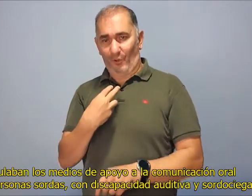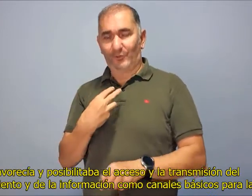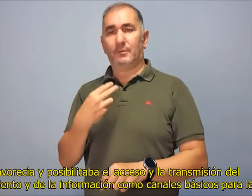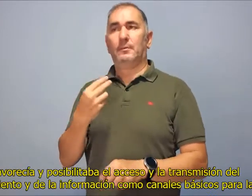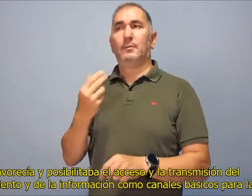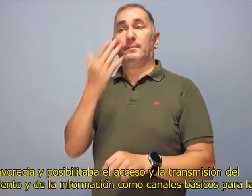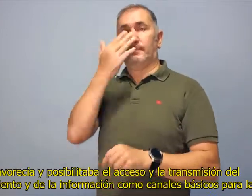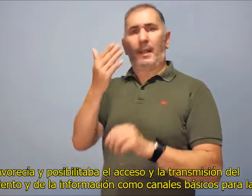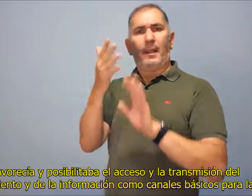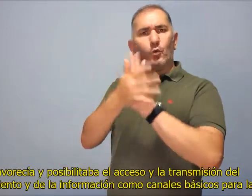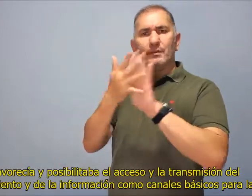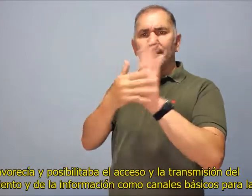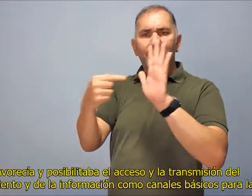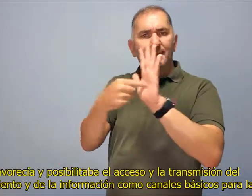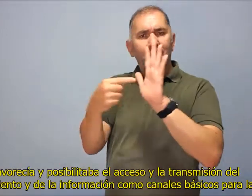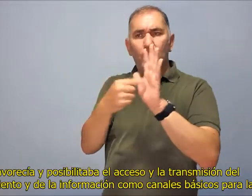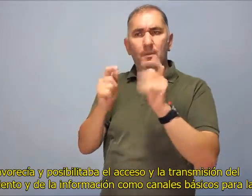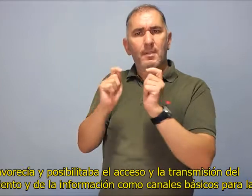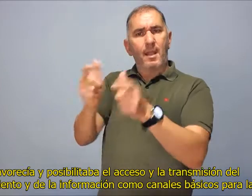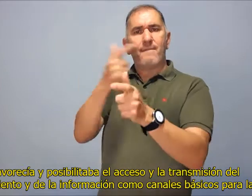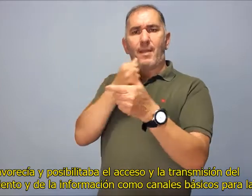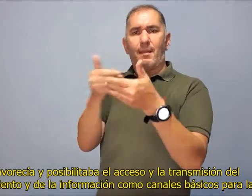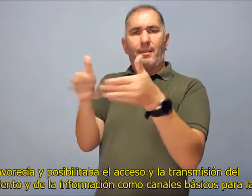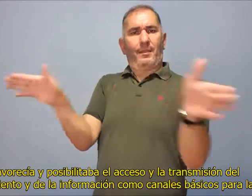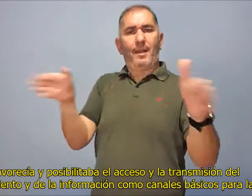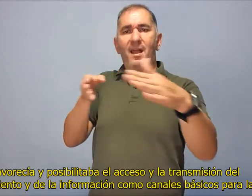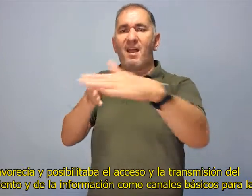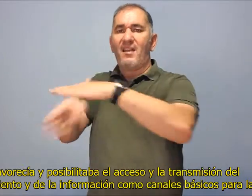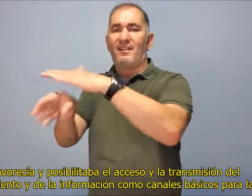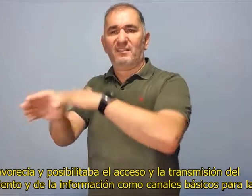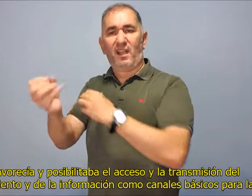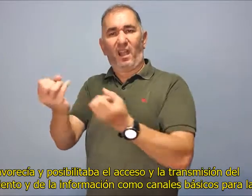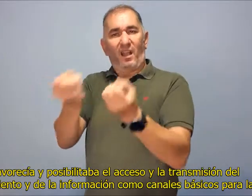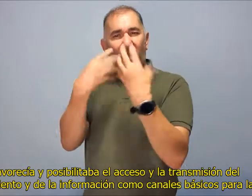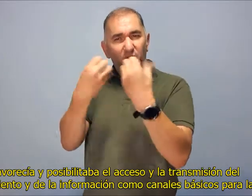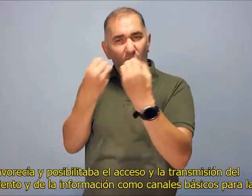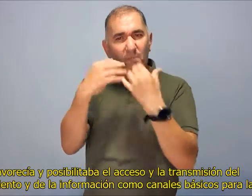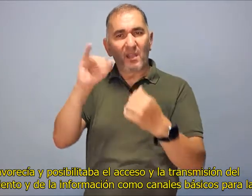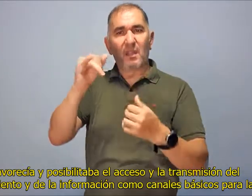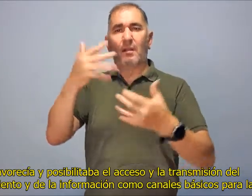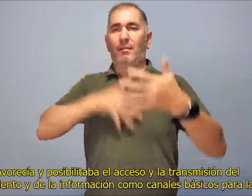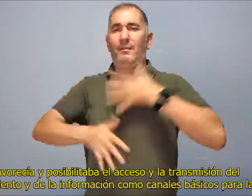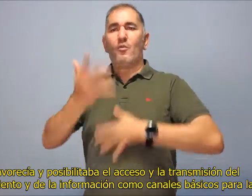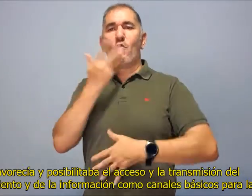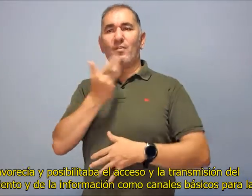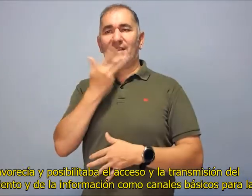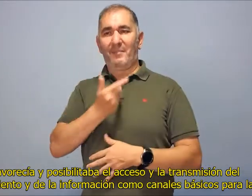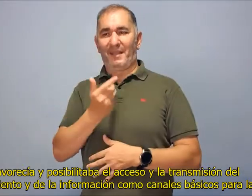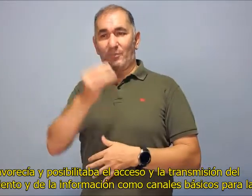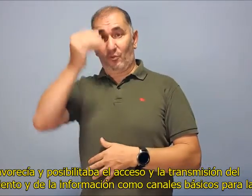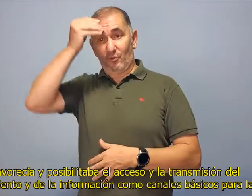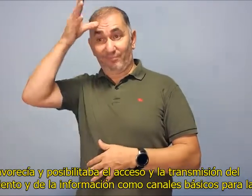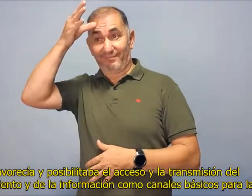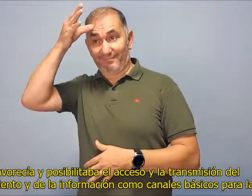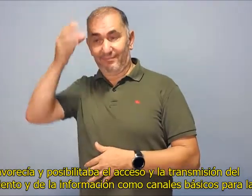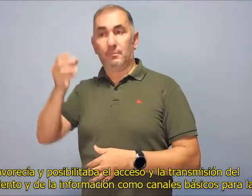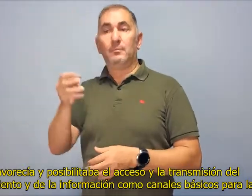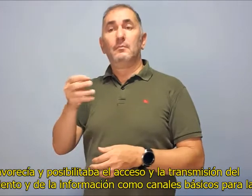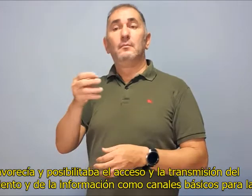se favorecía y posibilitaba el acceso y la transmisión del conocimiento y de la información como canales básicos